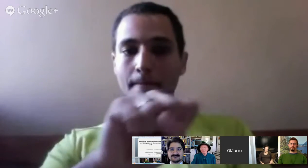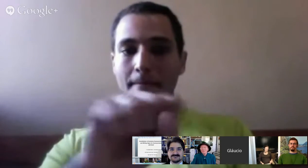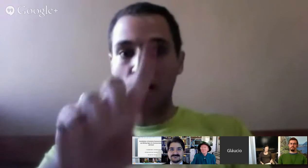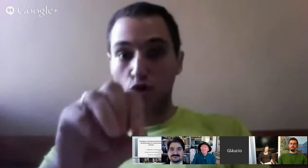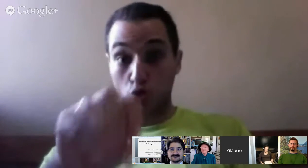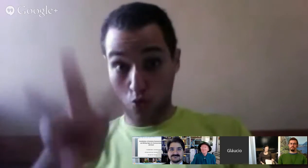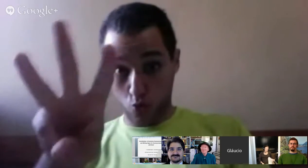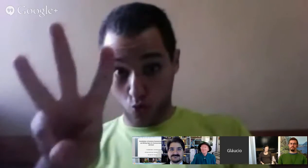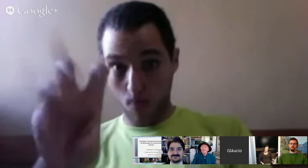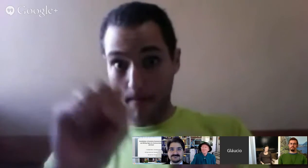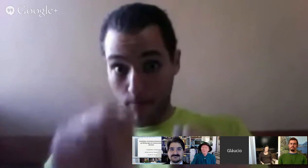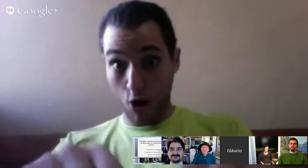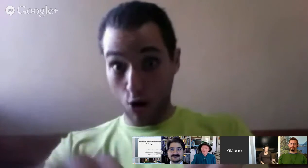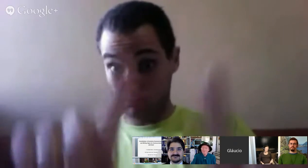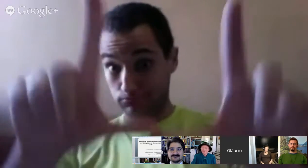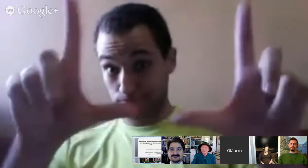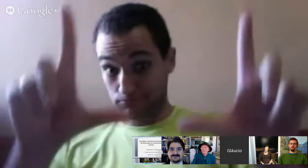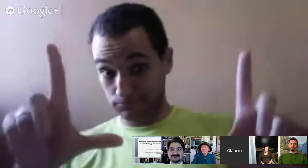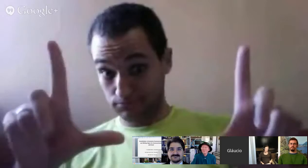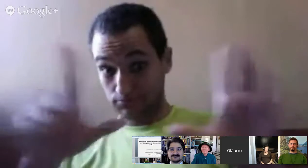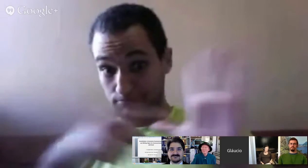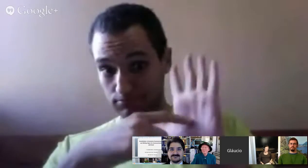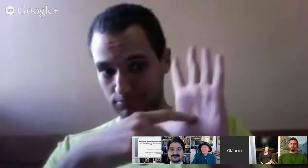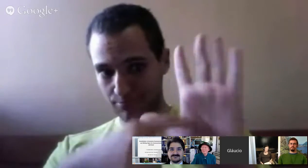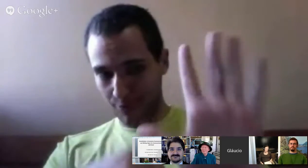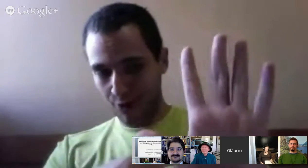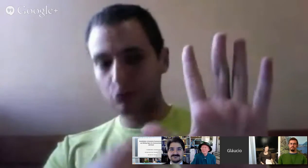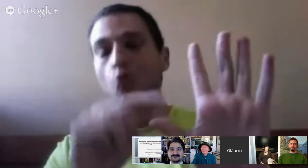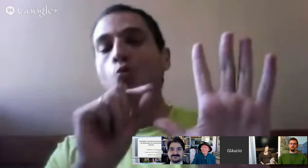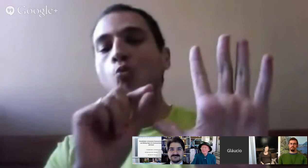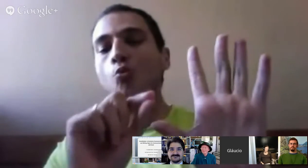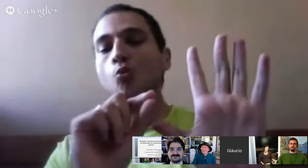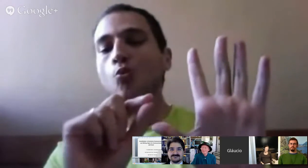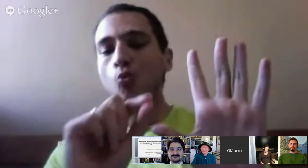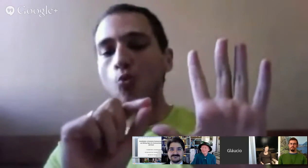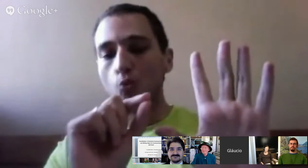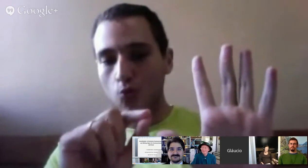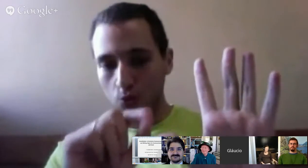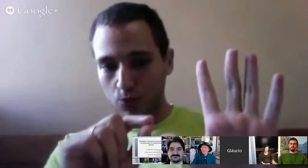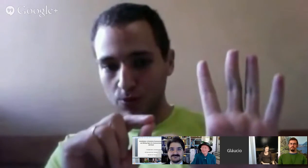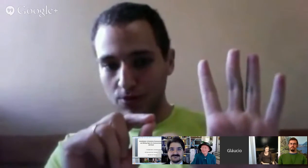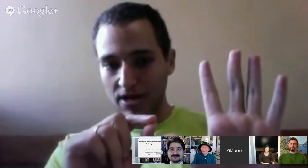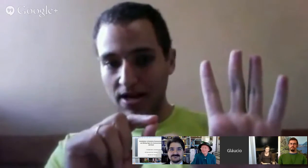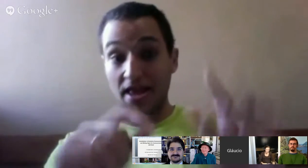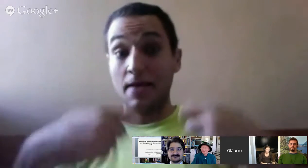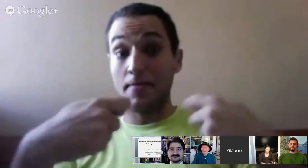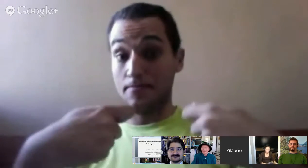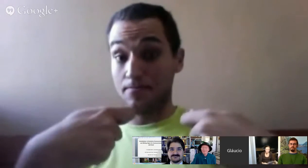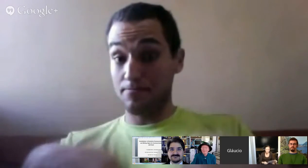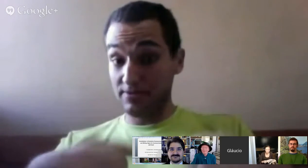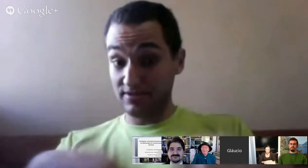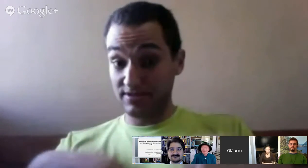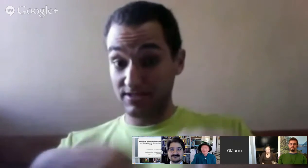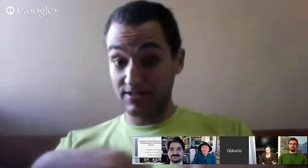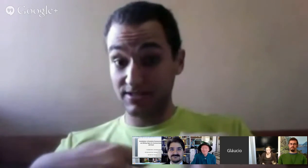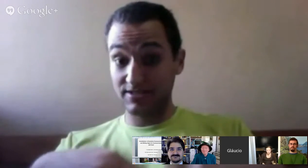Aqui eu tenho uma imagem no meu PowerPoint que traz uma pirâmide, pirâmide de Maslow,